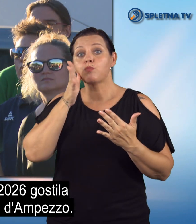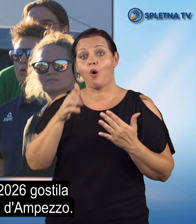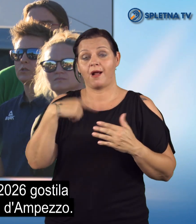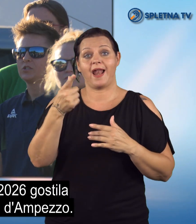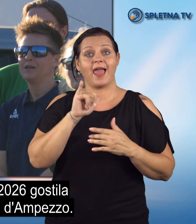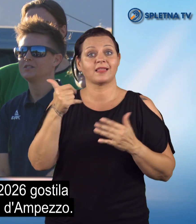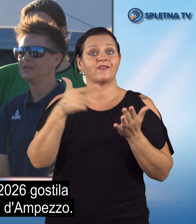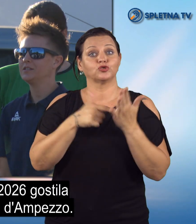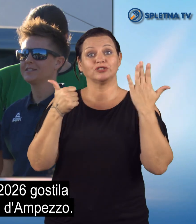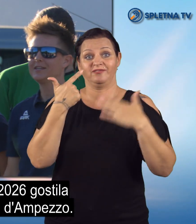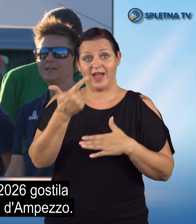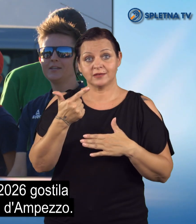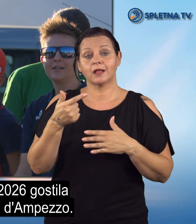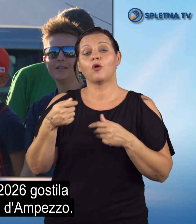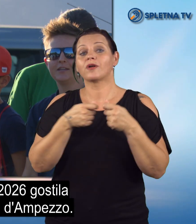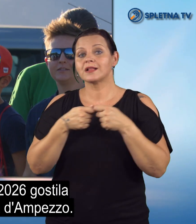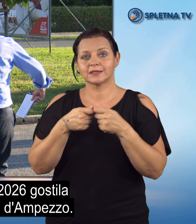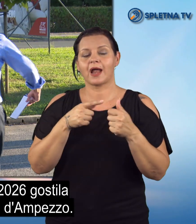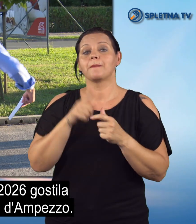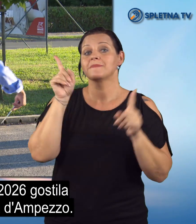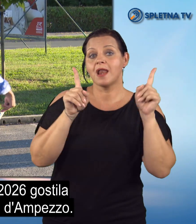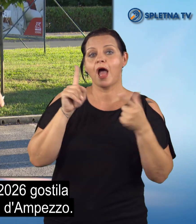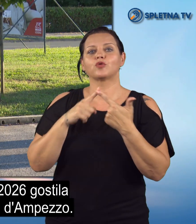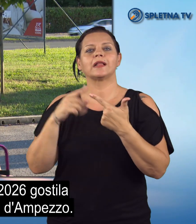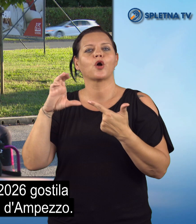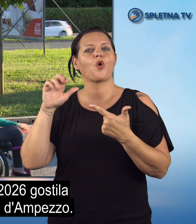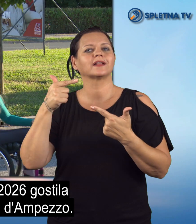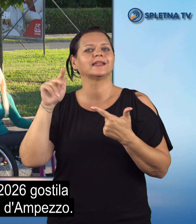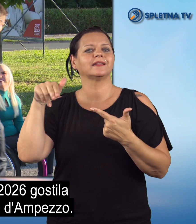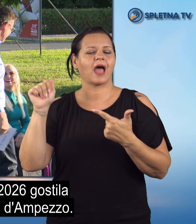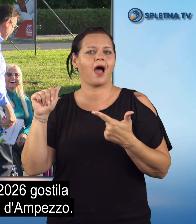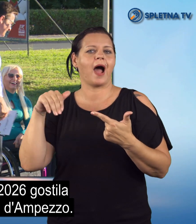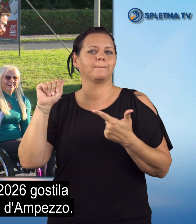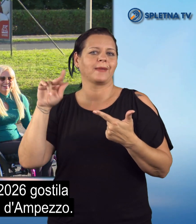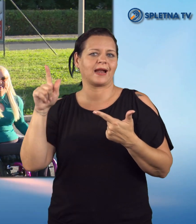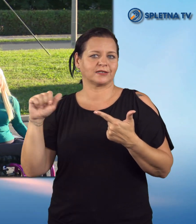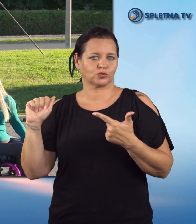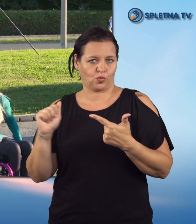jih bo sta leta 2026 gostila Milano in Cortina Dampeco.